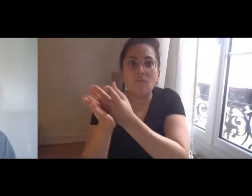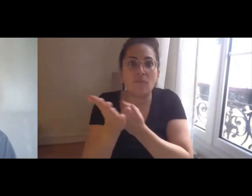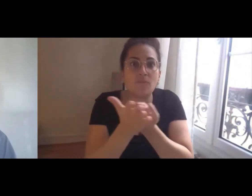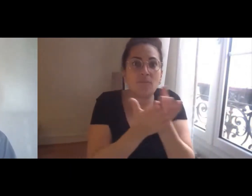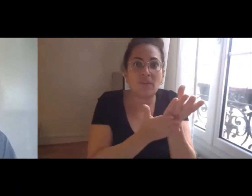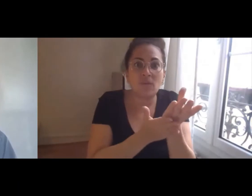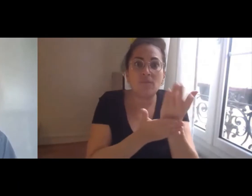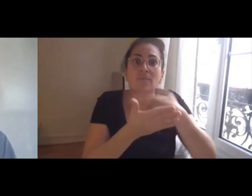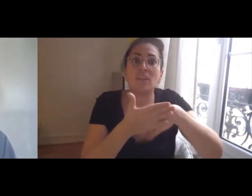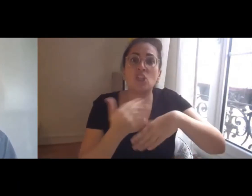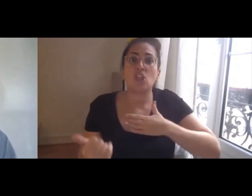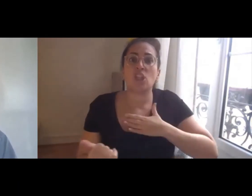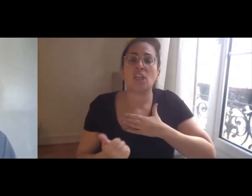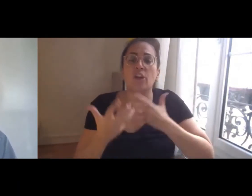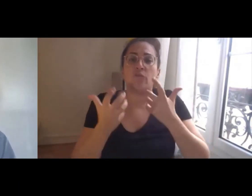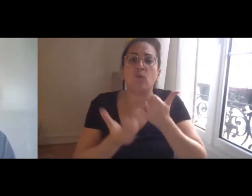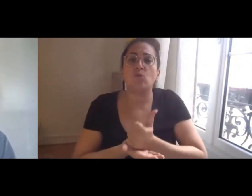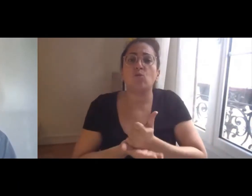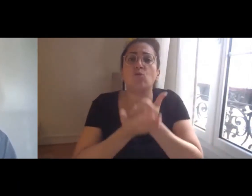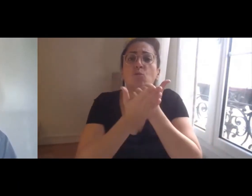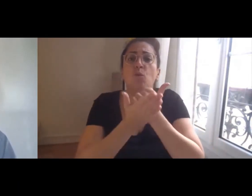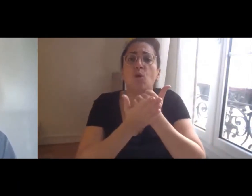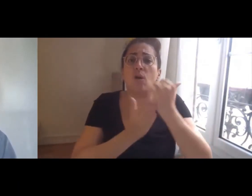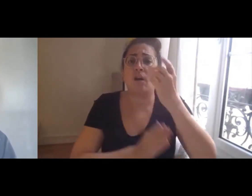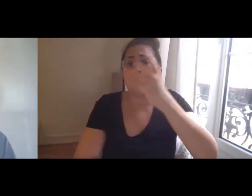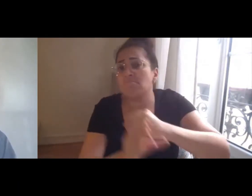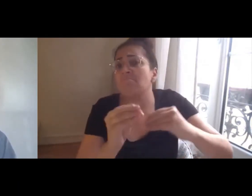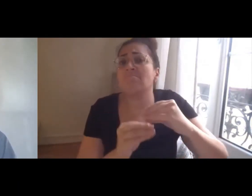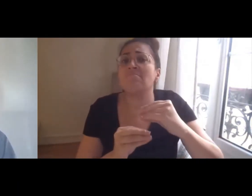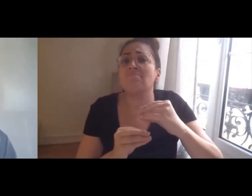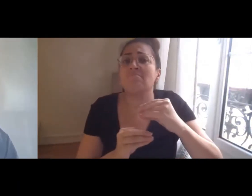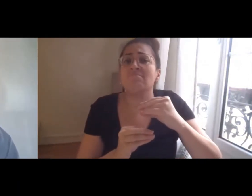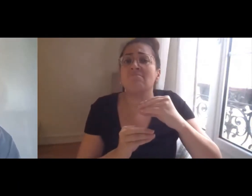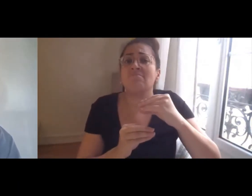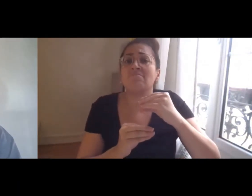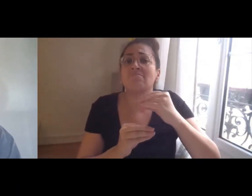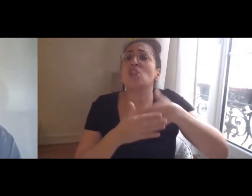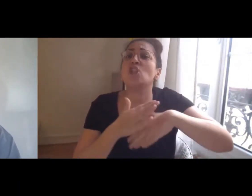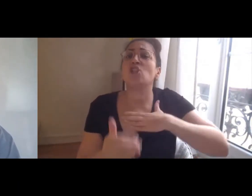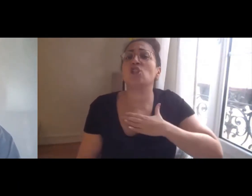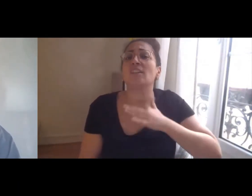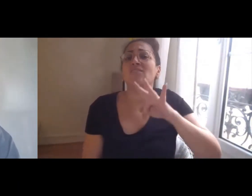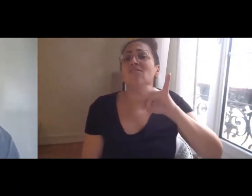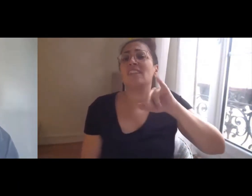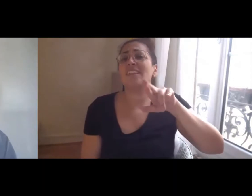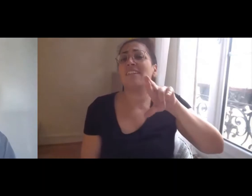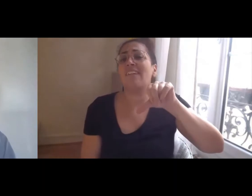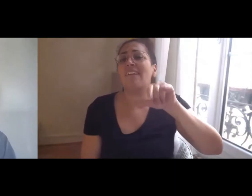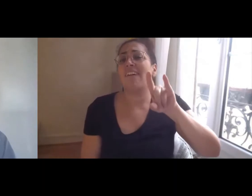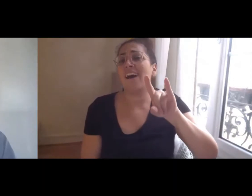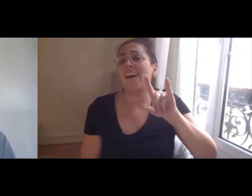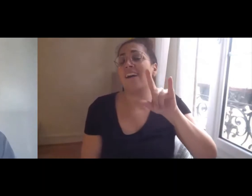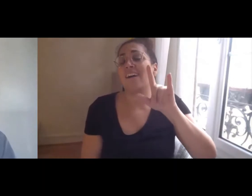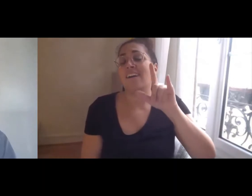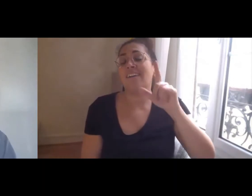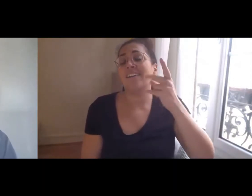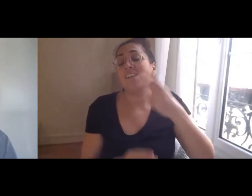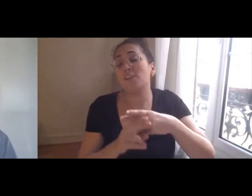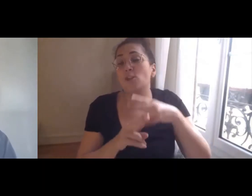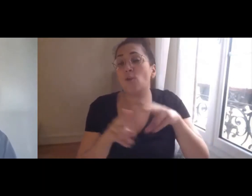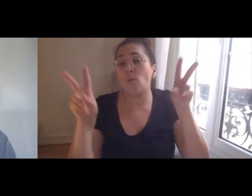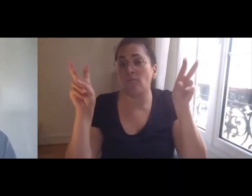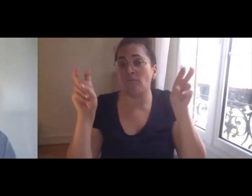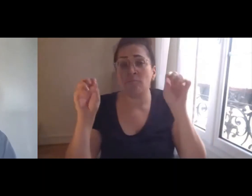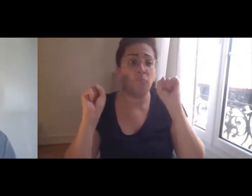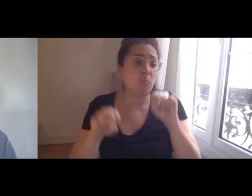des supports d'application. Ça va être, suivant le cas des recherches, des guides pratiques, ça peut être aussi